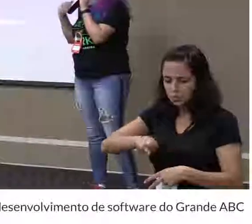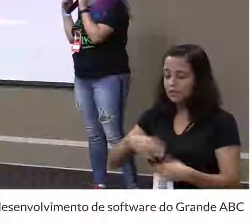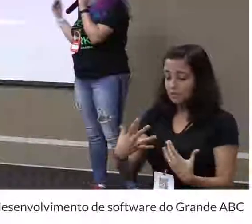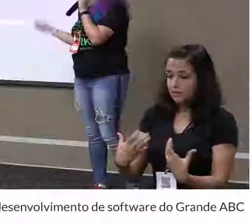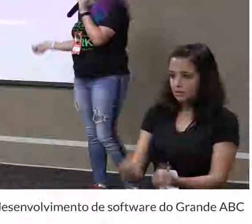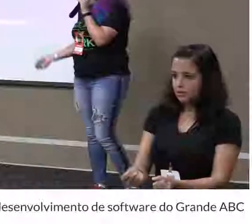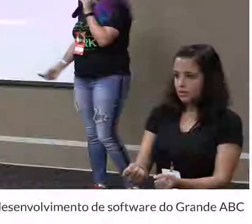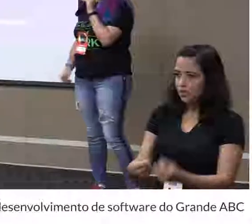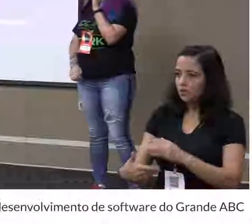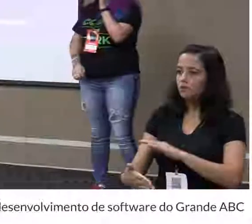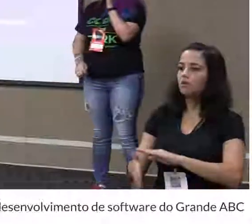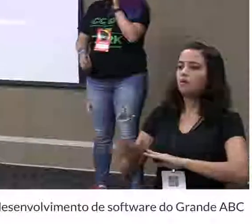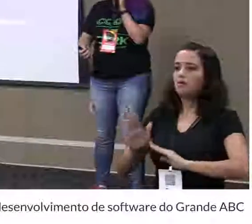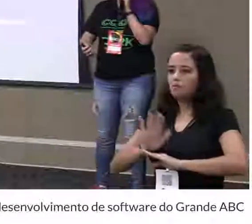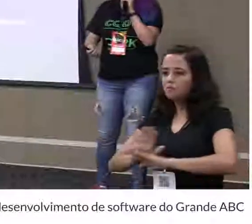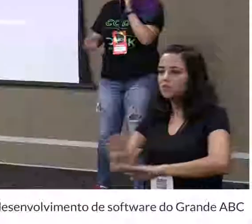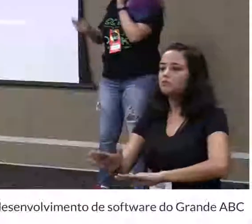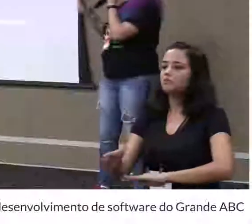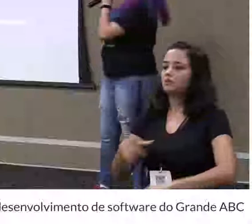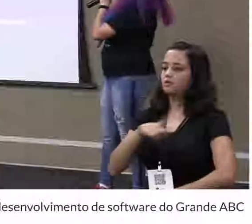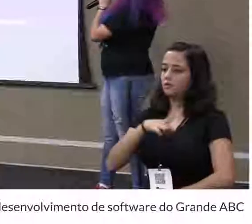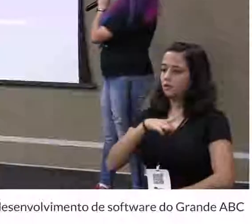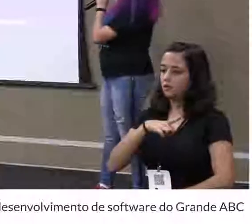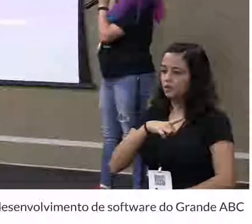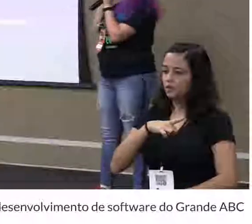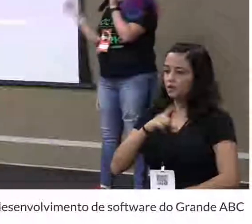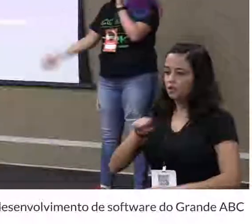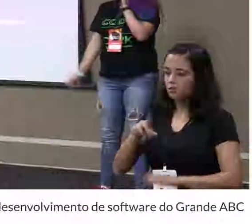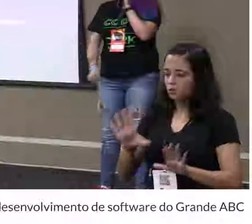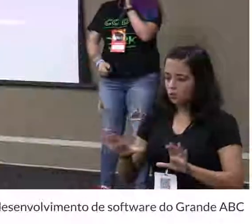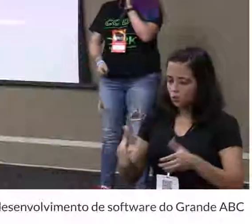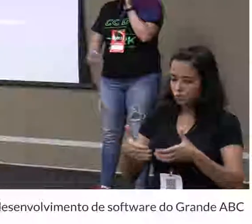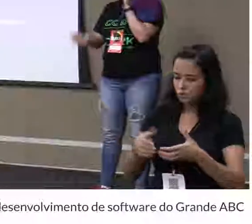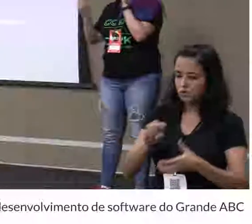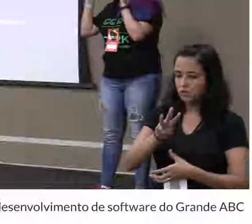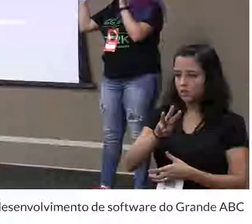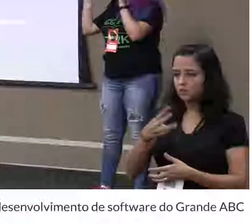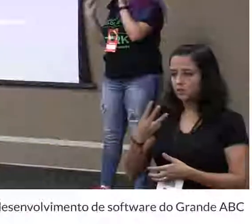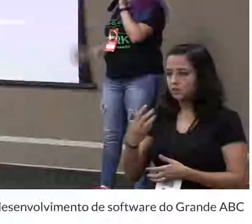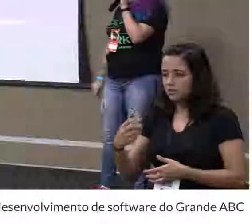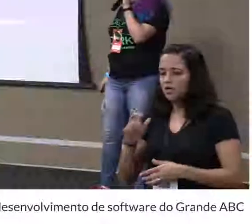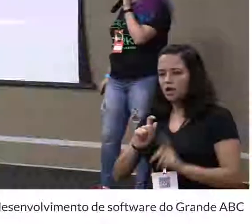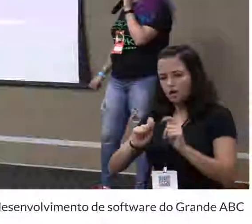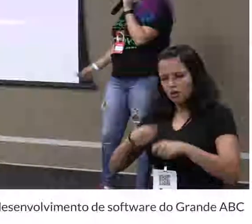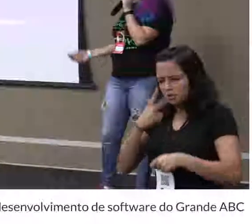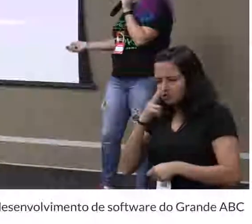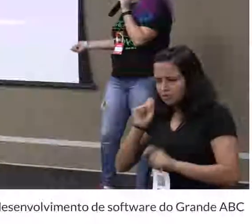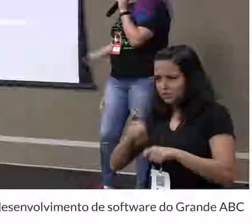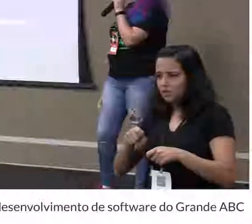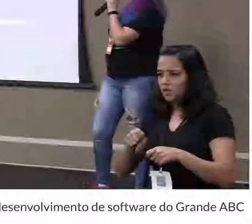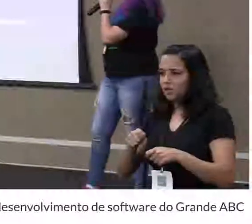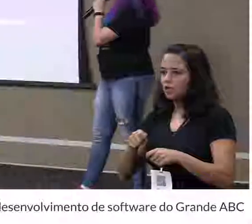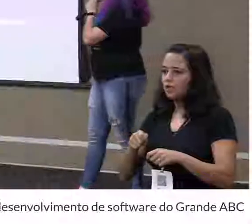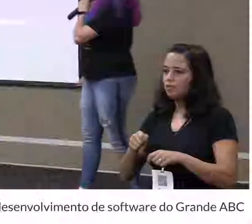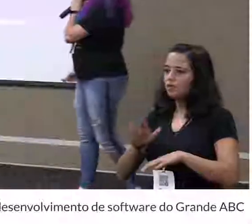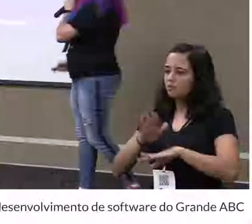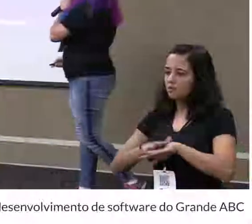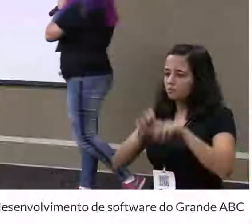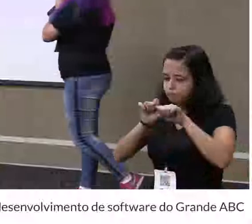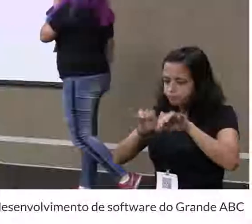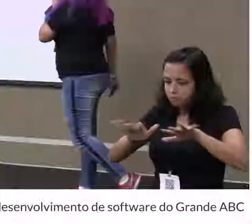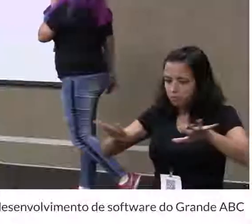aceito, está ajudando bastante. E aí a galera aí do W3C fala, acho que a gente pode implementar de forma nativa isso.